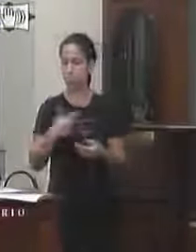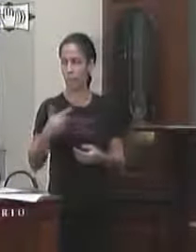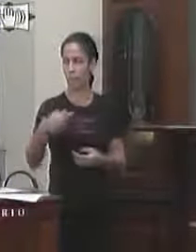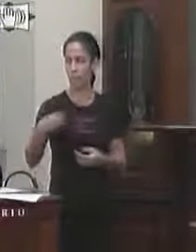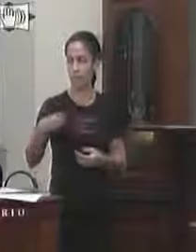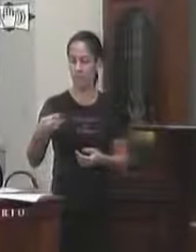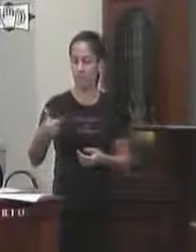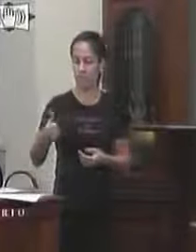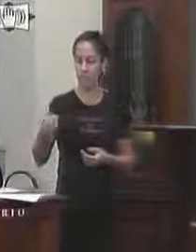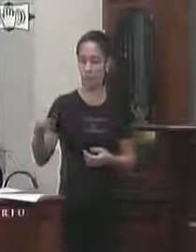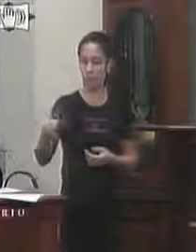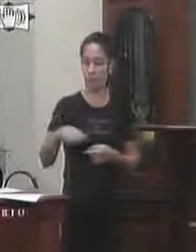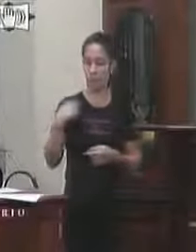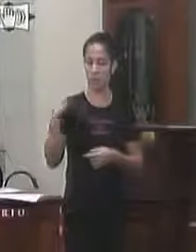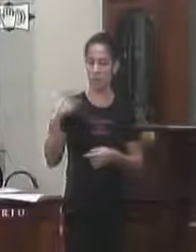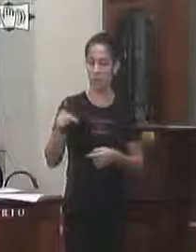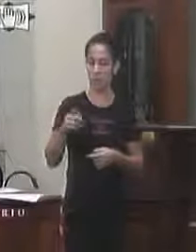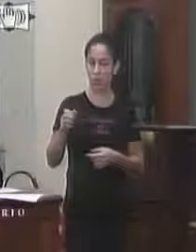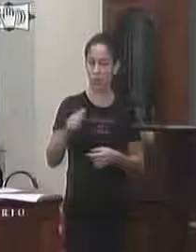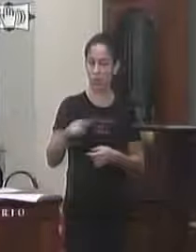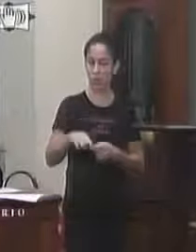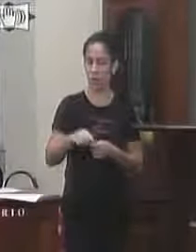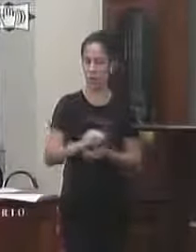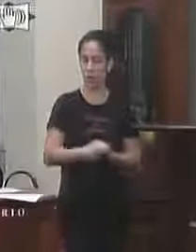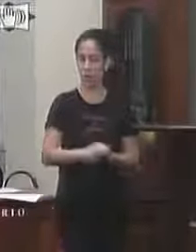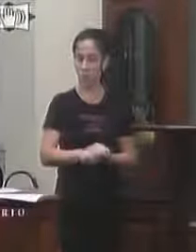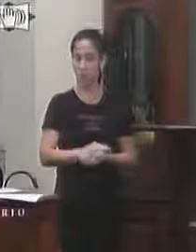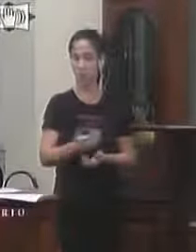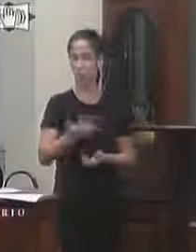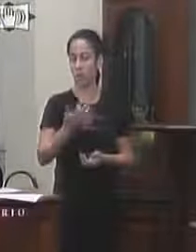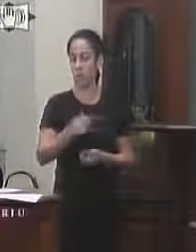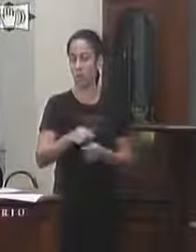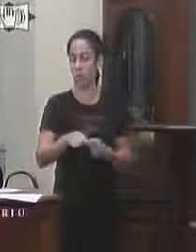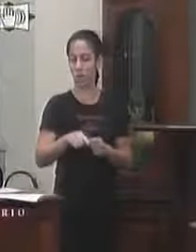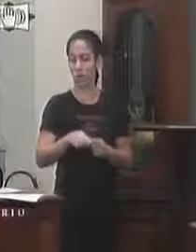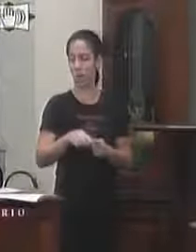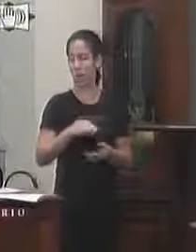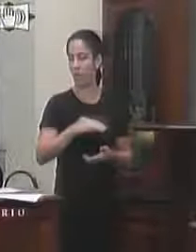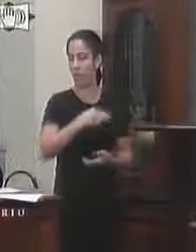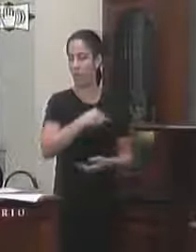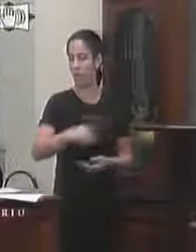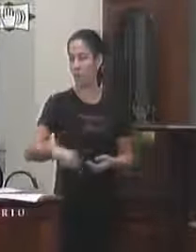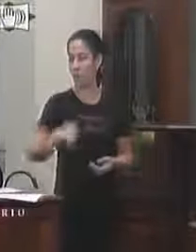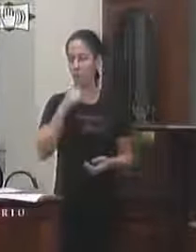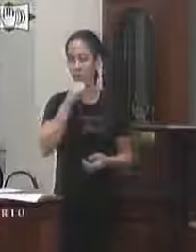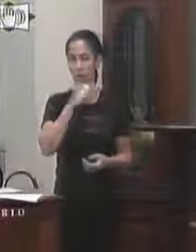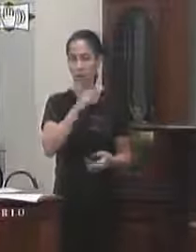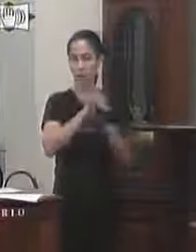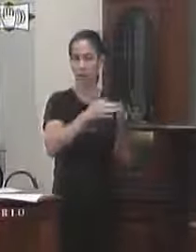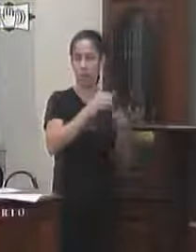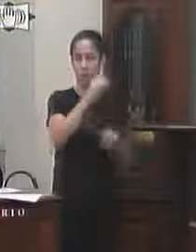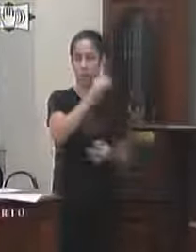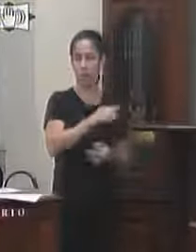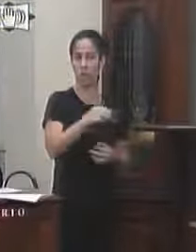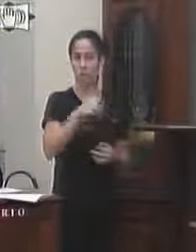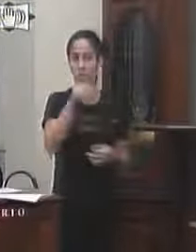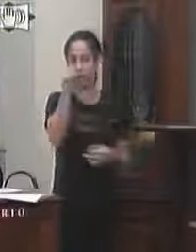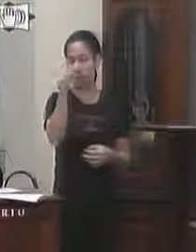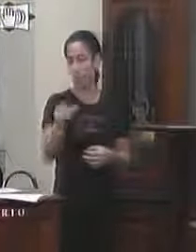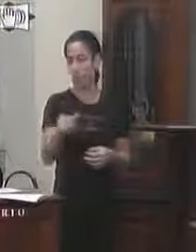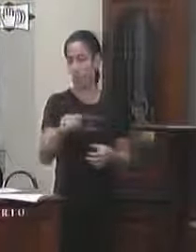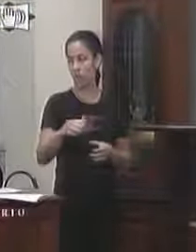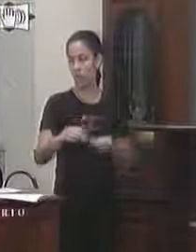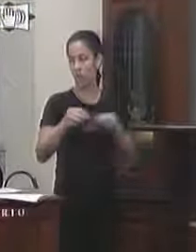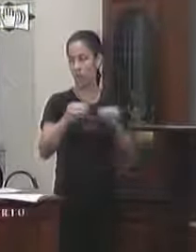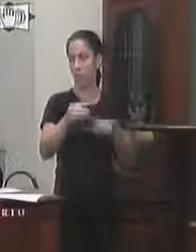266 também do vereador professor Rafael ele requer ao ministério da mulher família e dos direitos humanos a doação de um